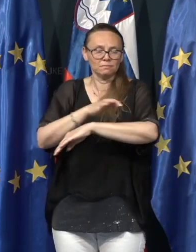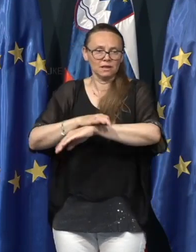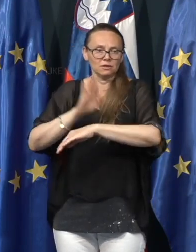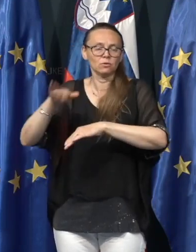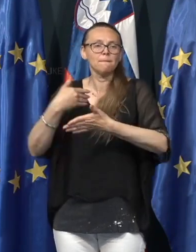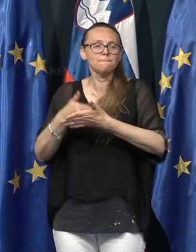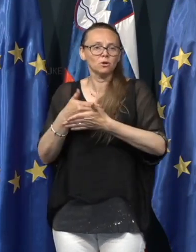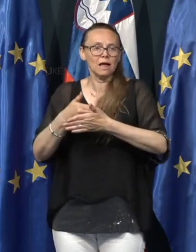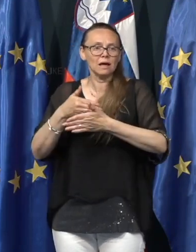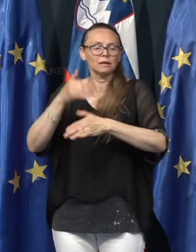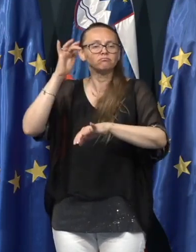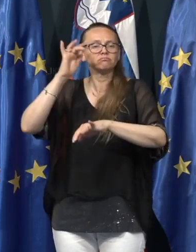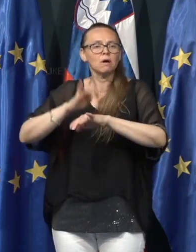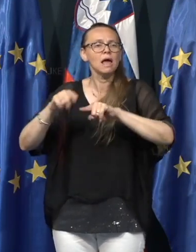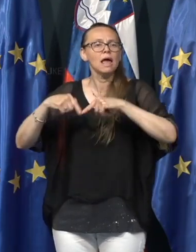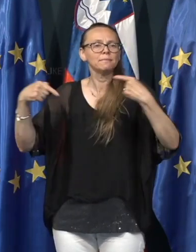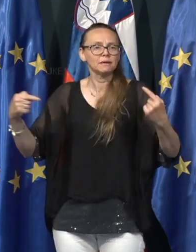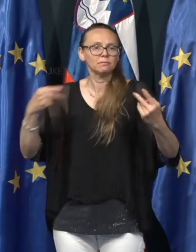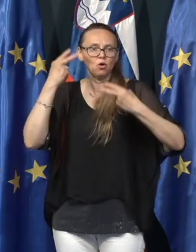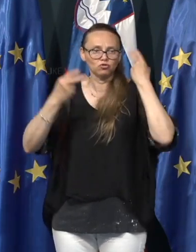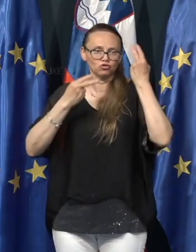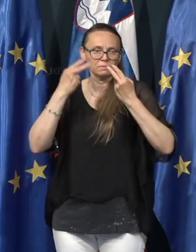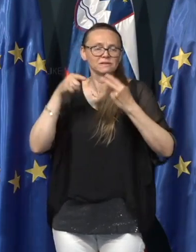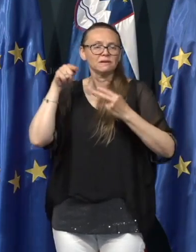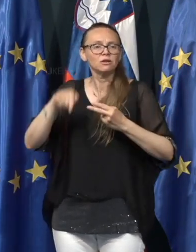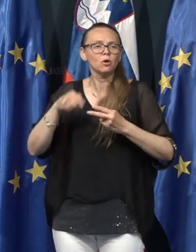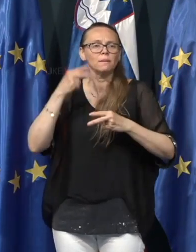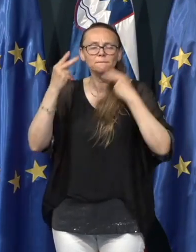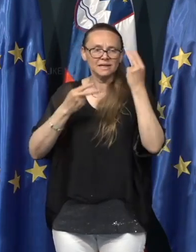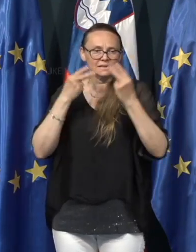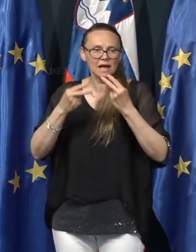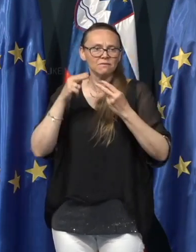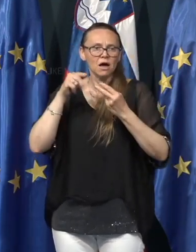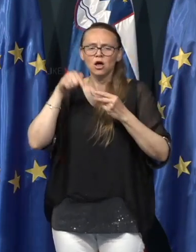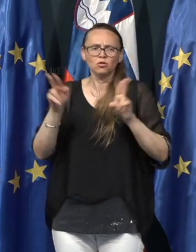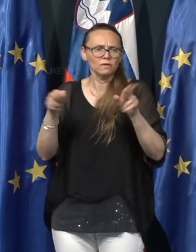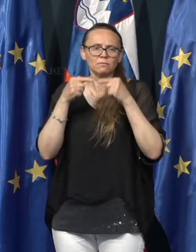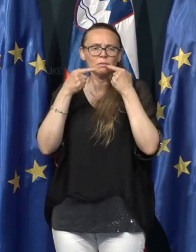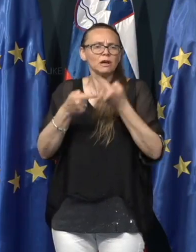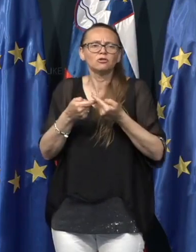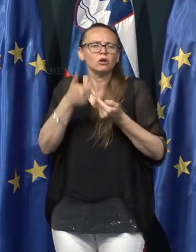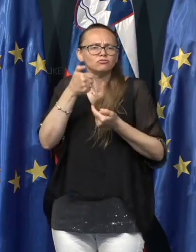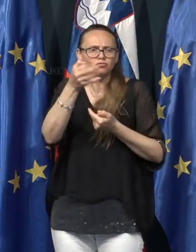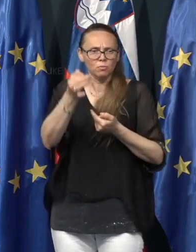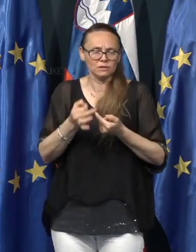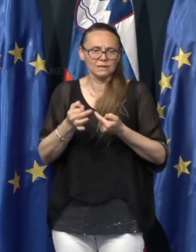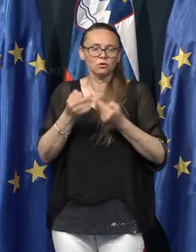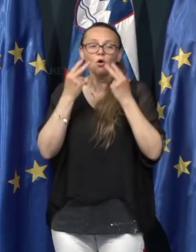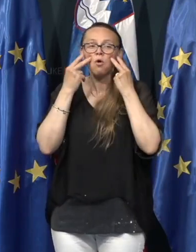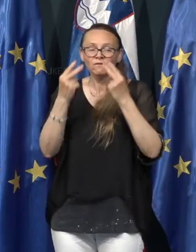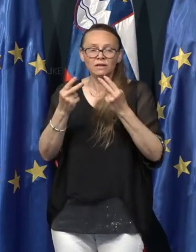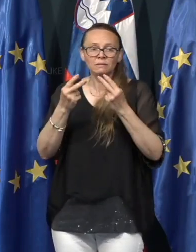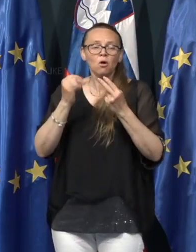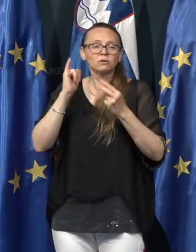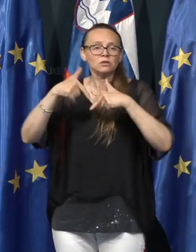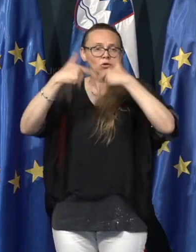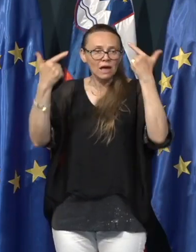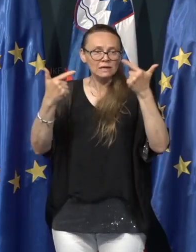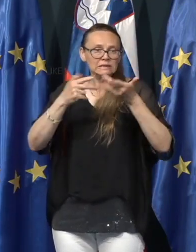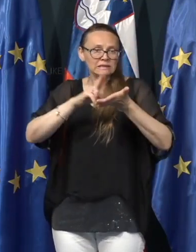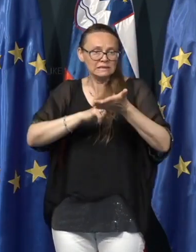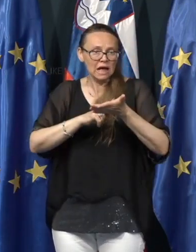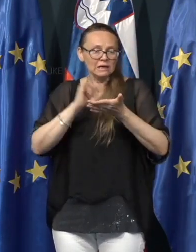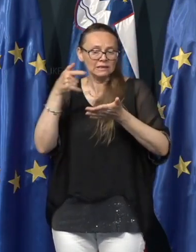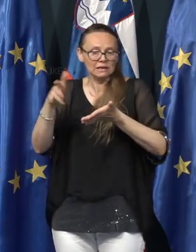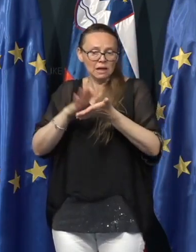podlagi epidemiološke preiskave. Še enkrat, to je epidemiološka preiskava, to ne more se trditi z zagotovostjo, ampak ko vidimo, da so jasni indiciji, da je tak primir